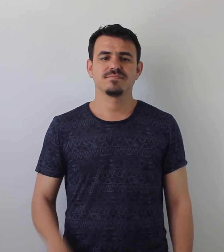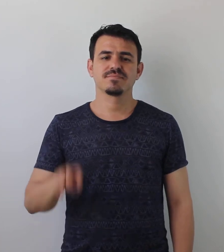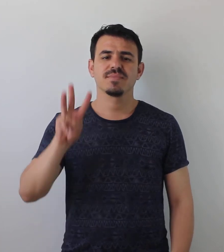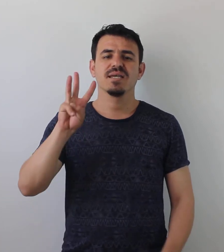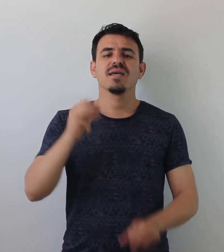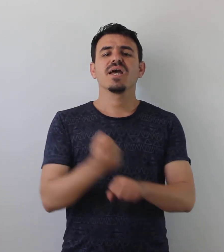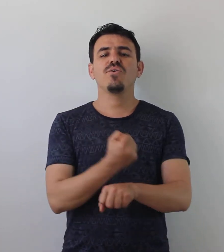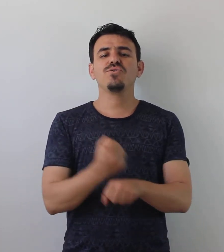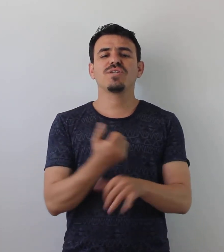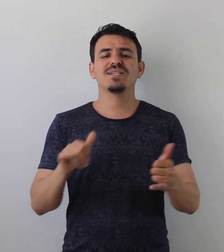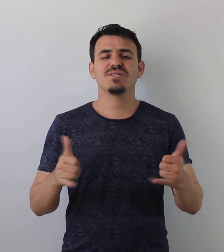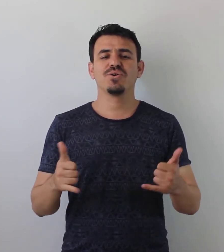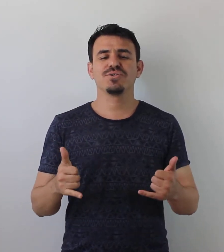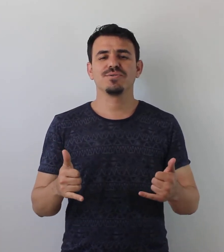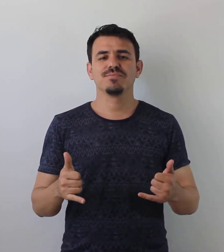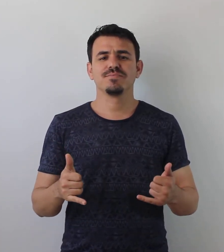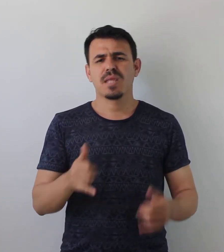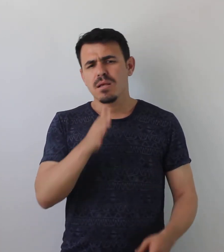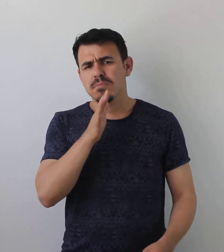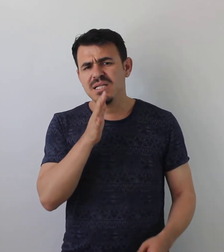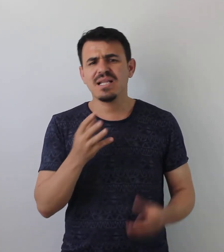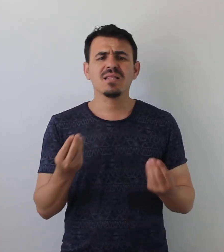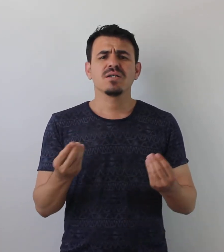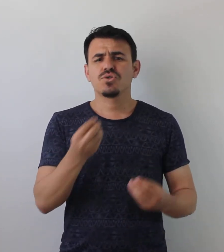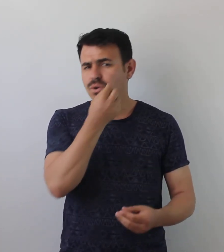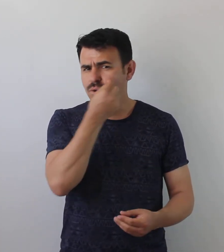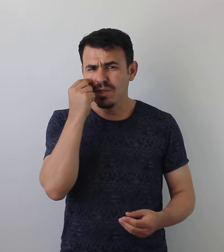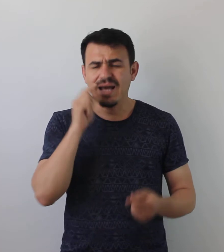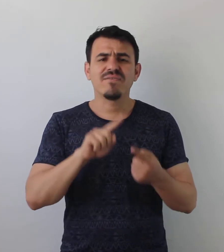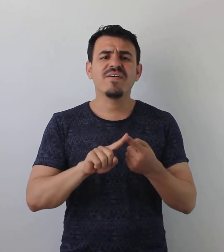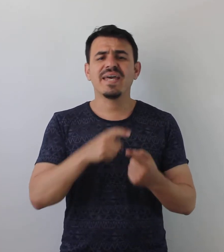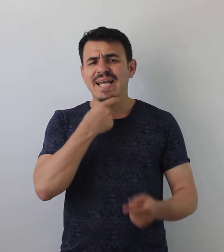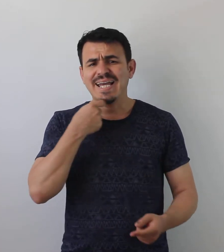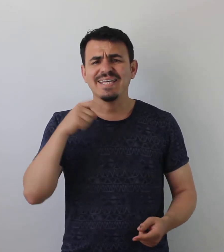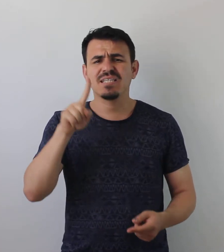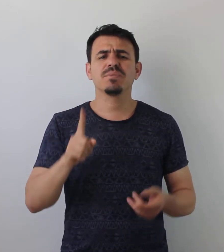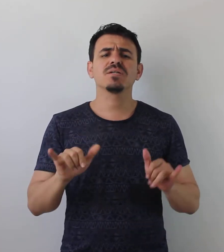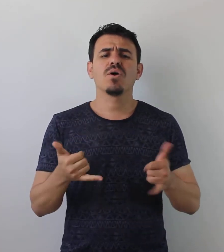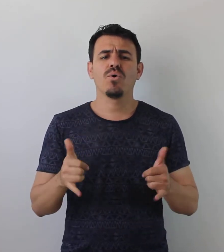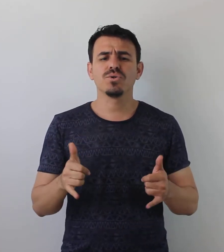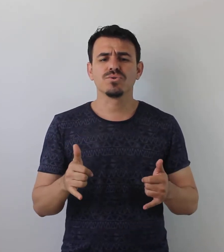3 Taş Oyunu Bilinen çok kolay ve eski bir oyundur.